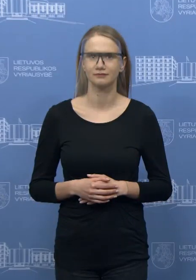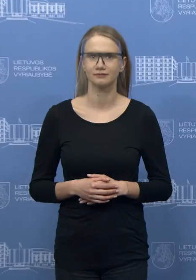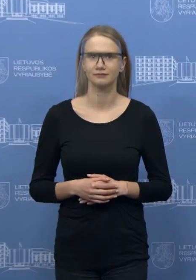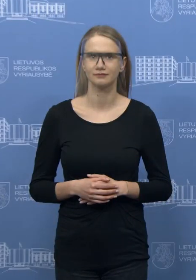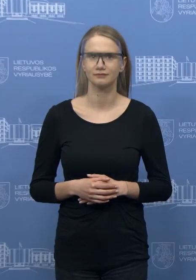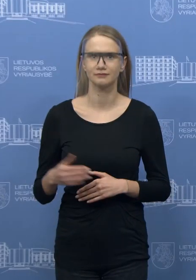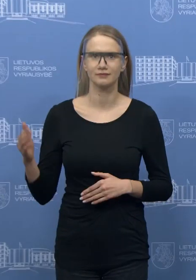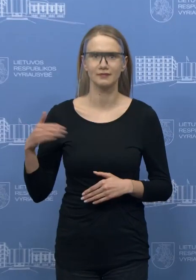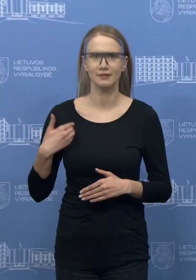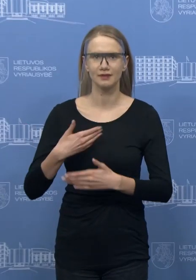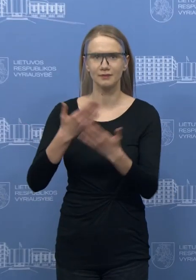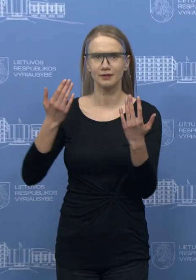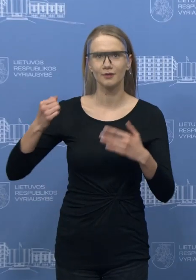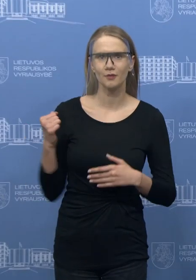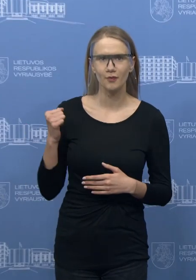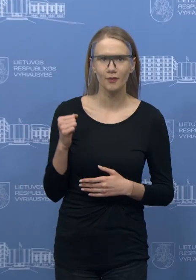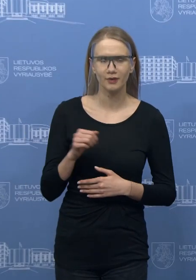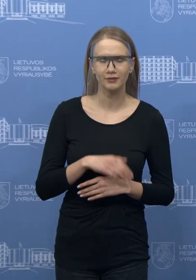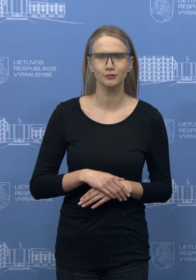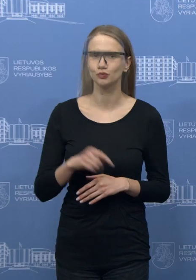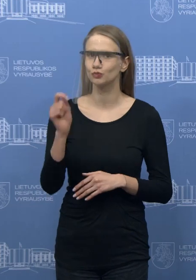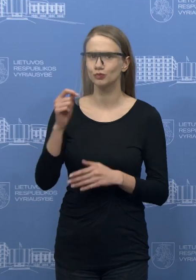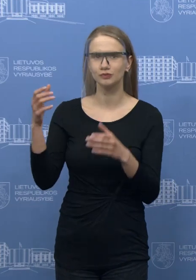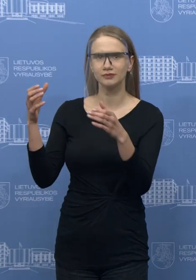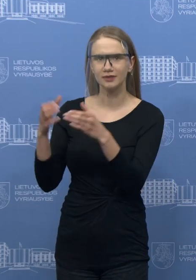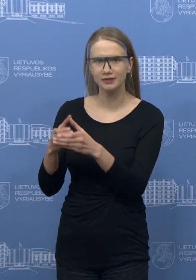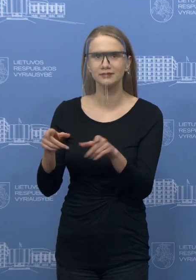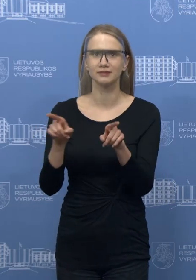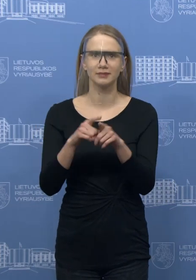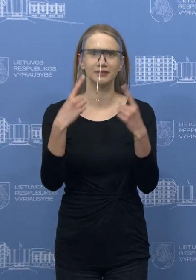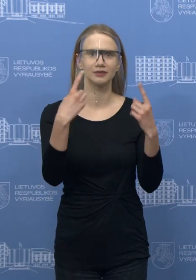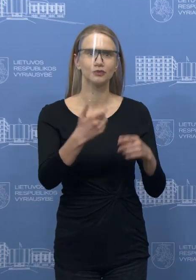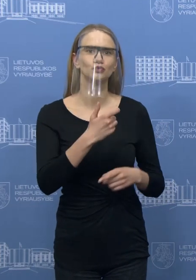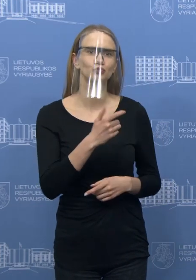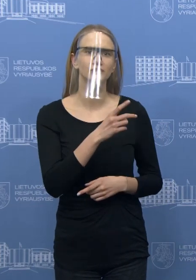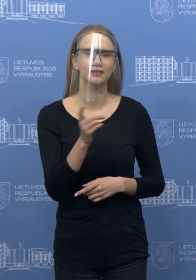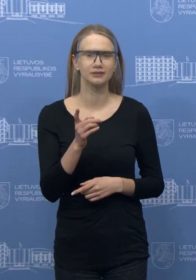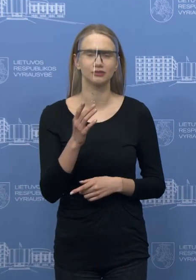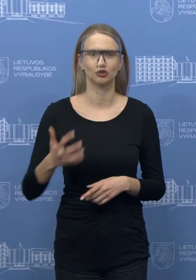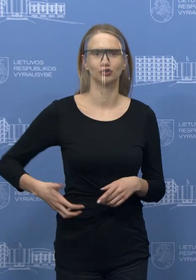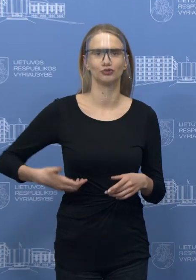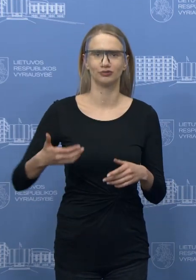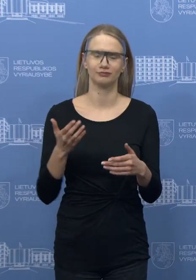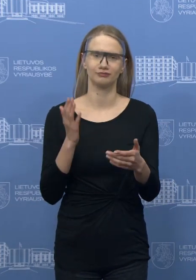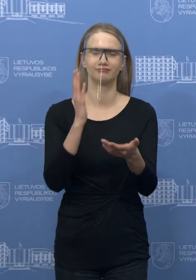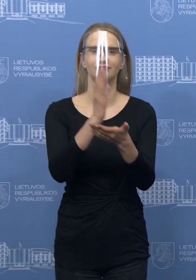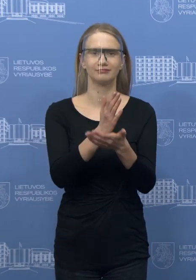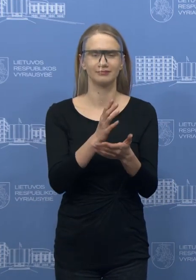Labas dienas kolegos, kolegos žurnalistai ir visi kiti, kurie žiūri tiesioginę transleciją. Pradėsime